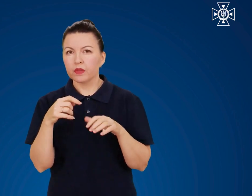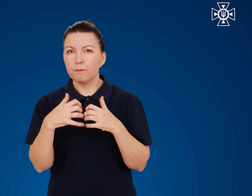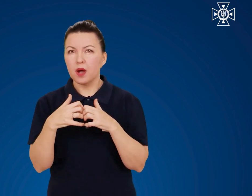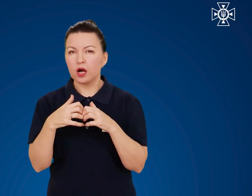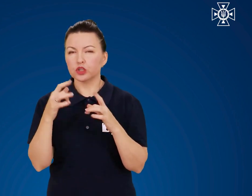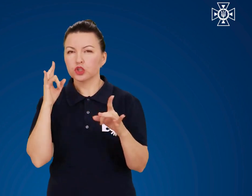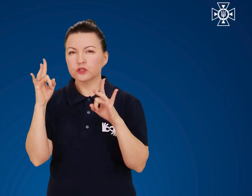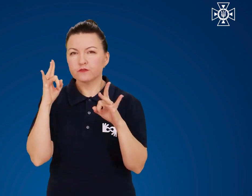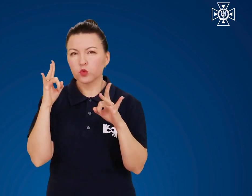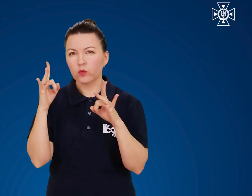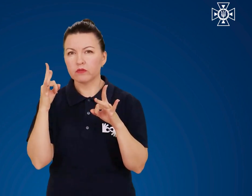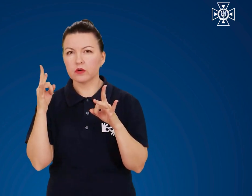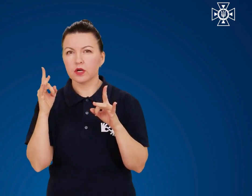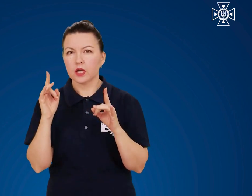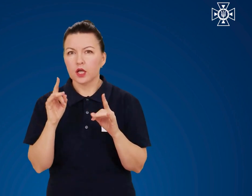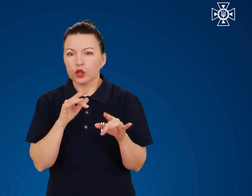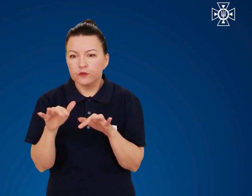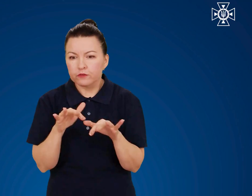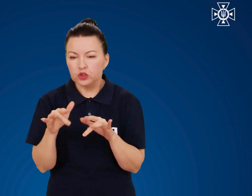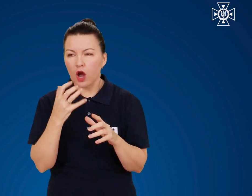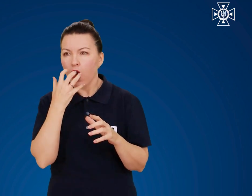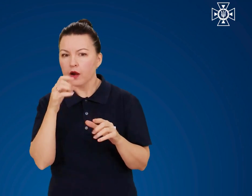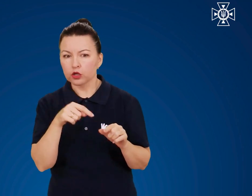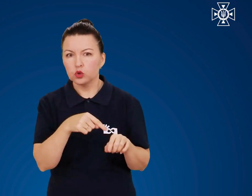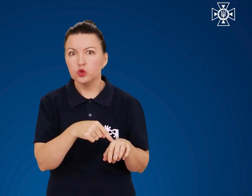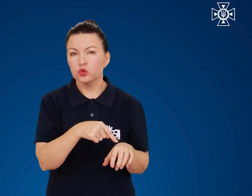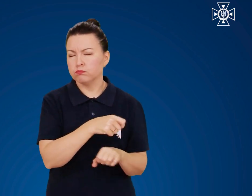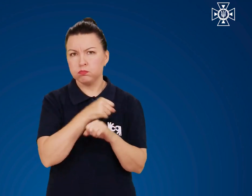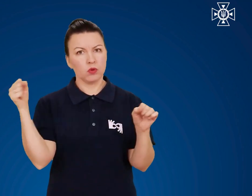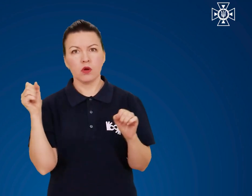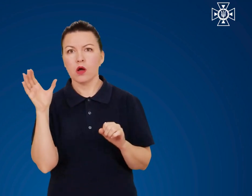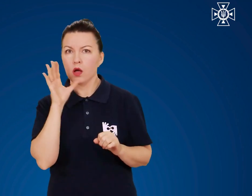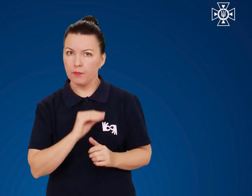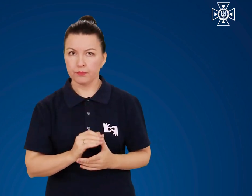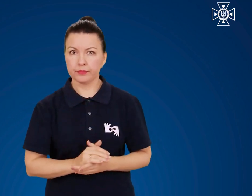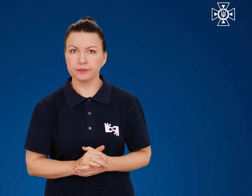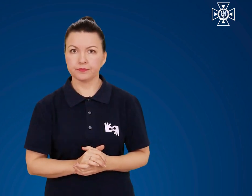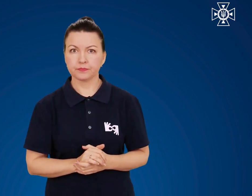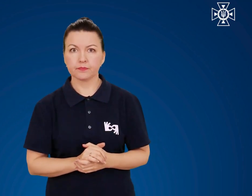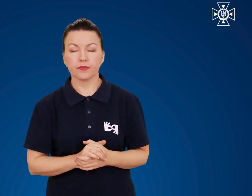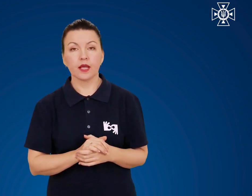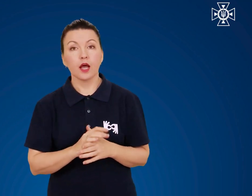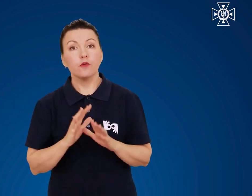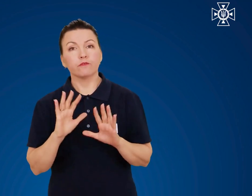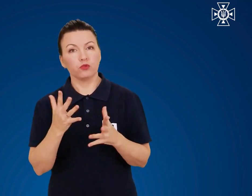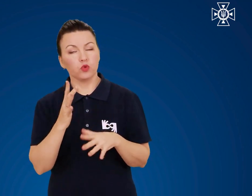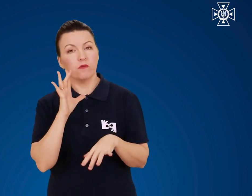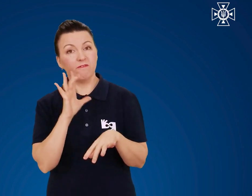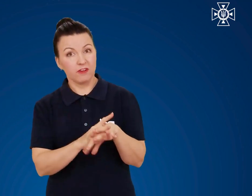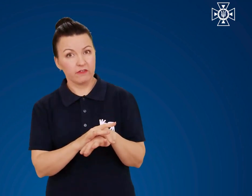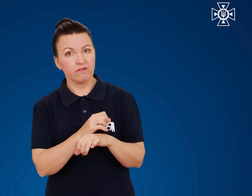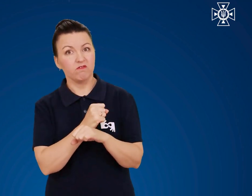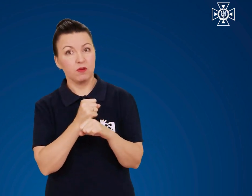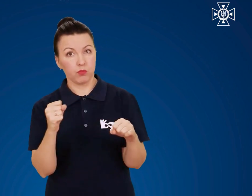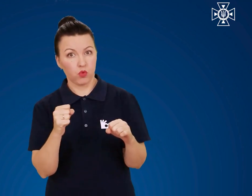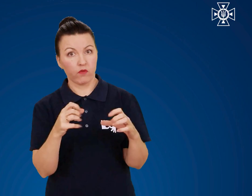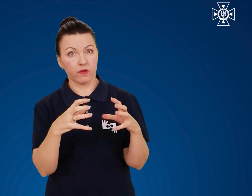механічних звукових впливів та нагрівання У разі виявлення вибухових